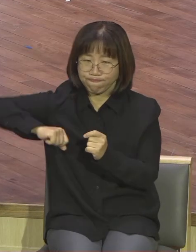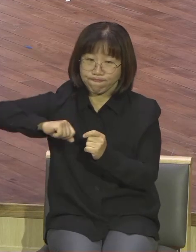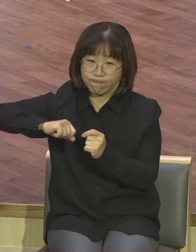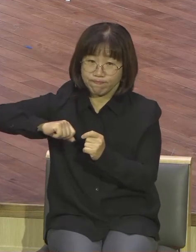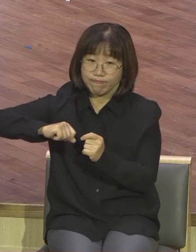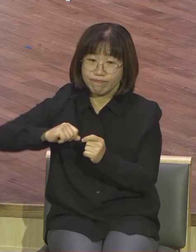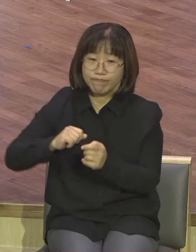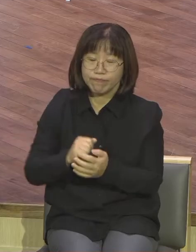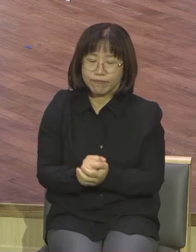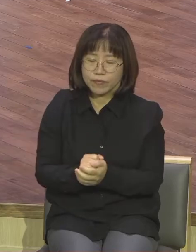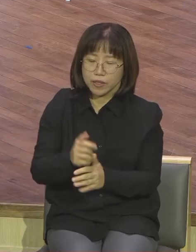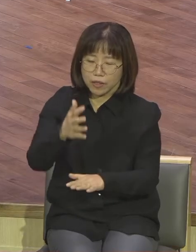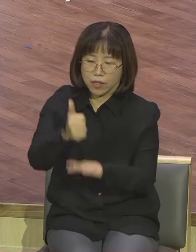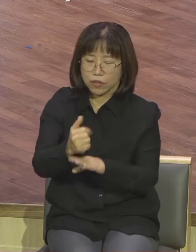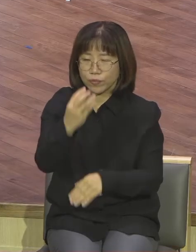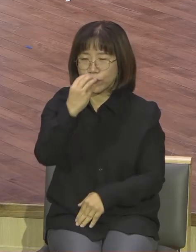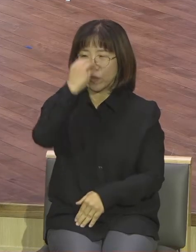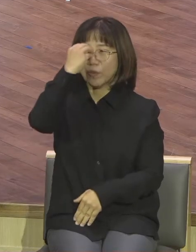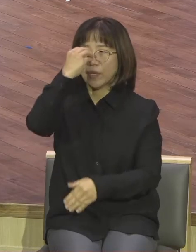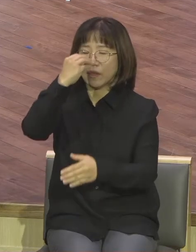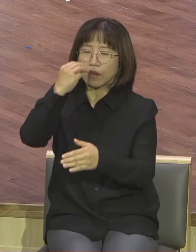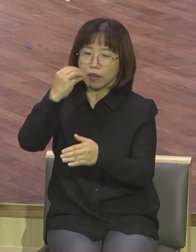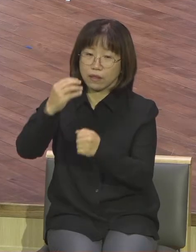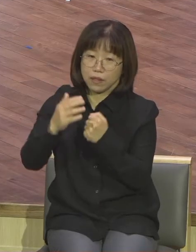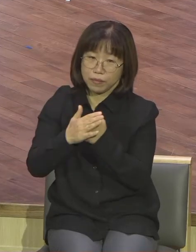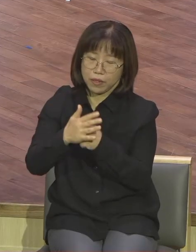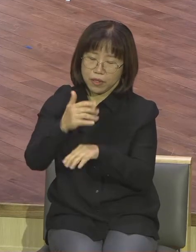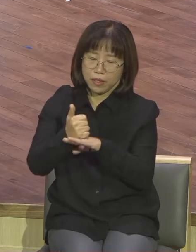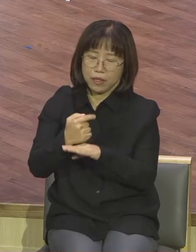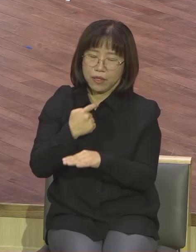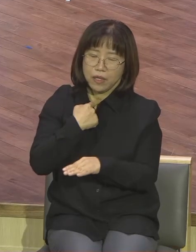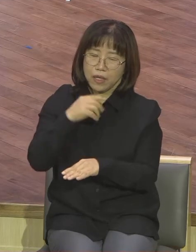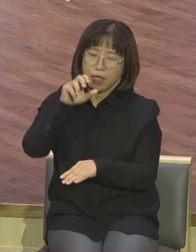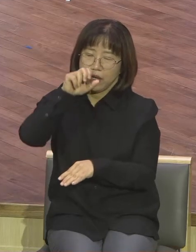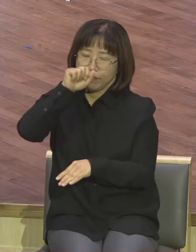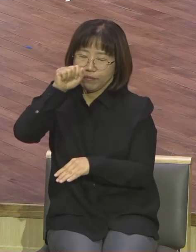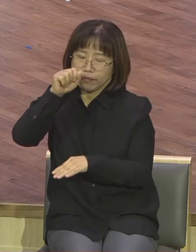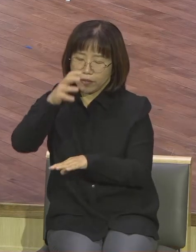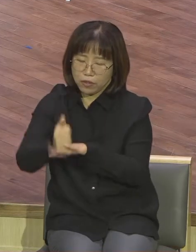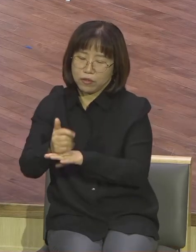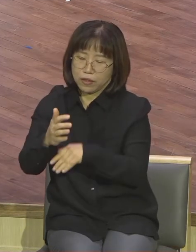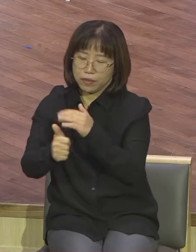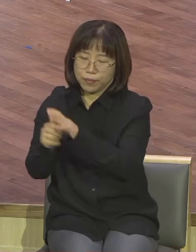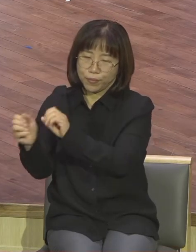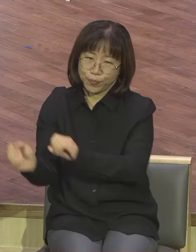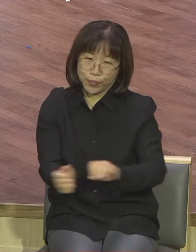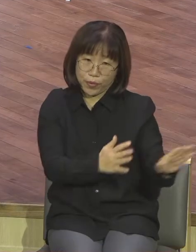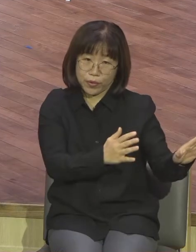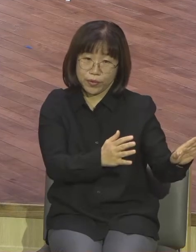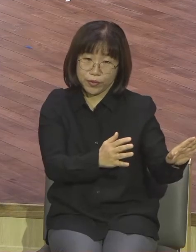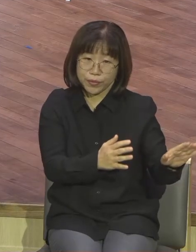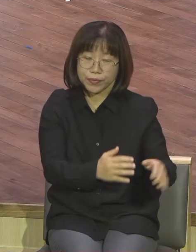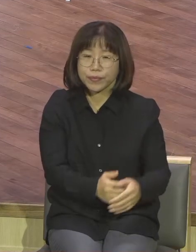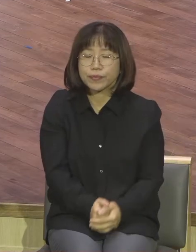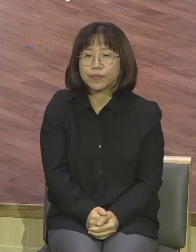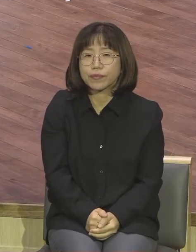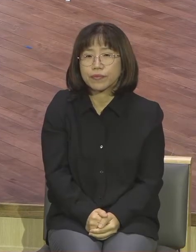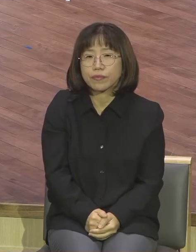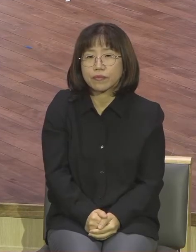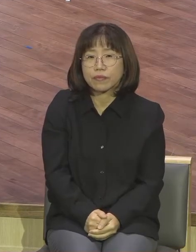교만 속에서 사로잡혀 하나님께 버림받는 상황이 왔습니다 여러